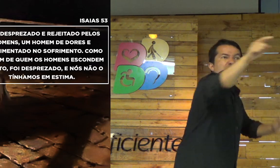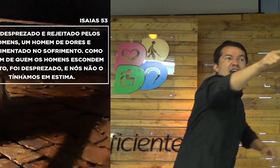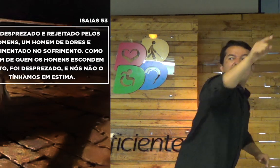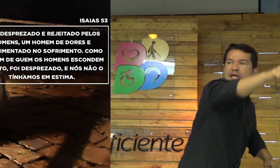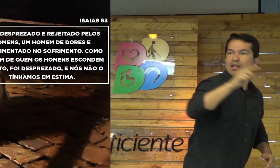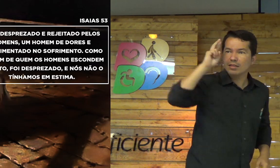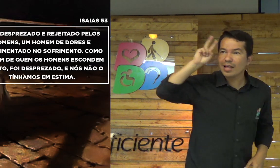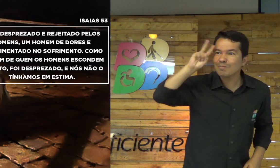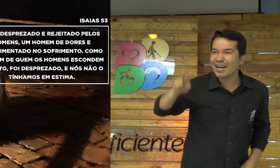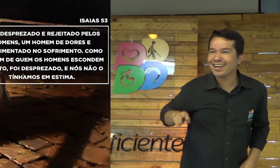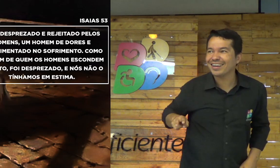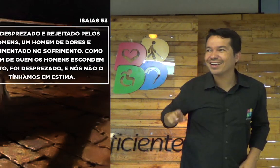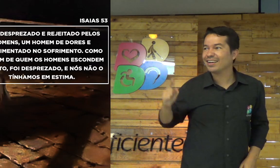crucifica-o, crucifica lembra?